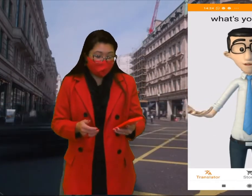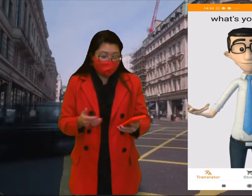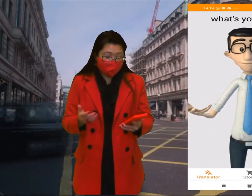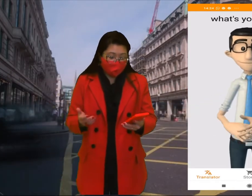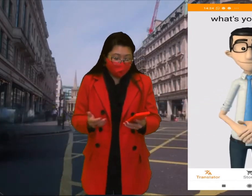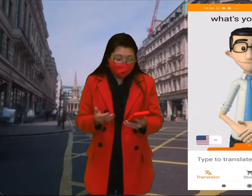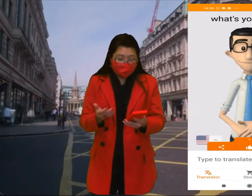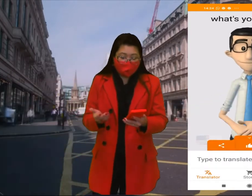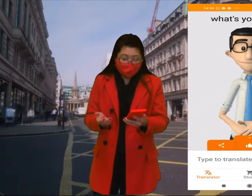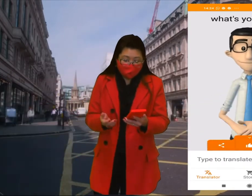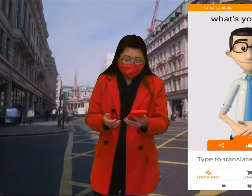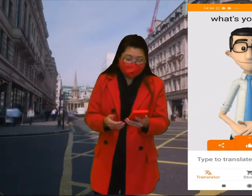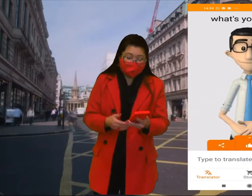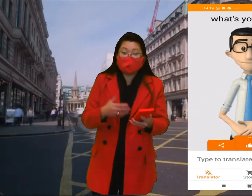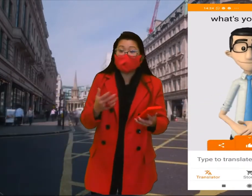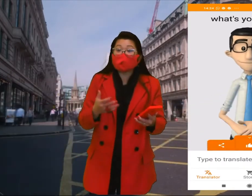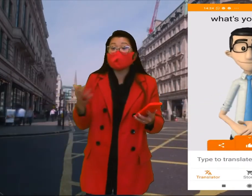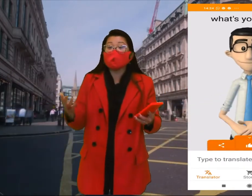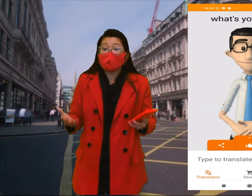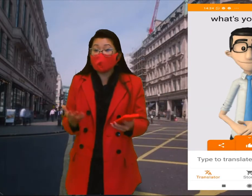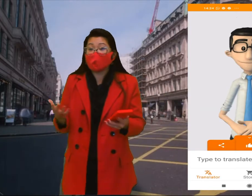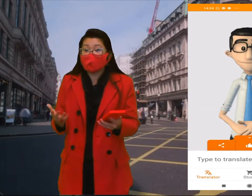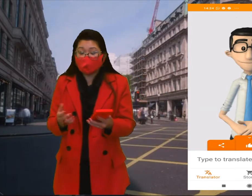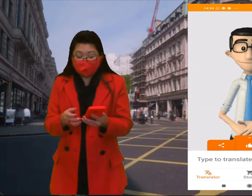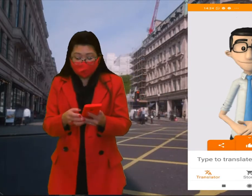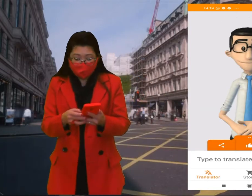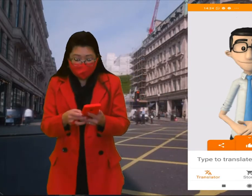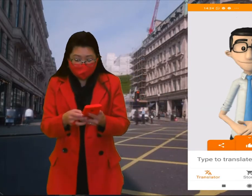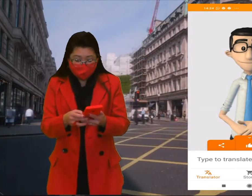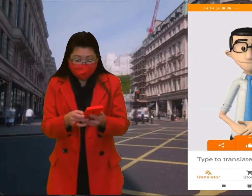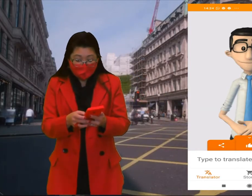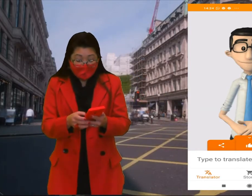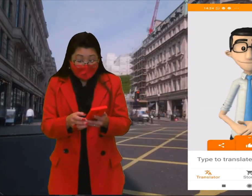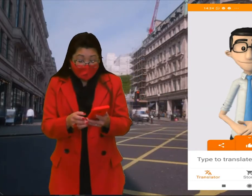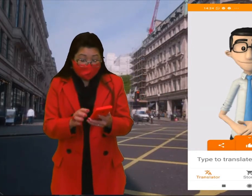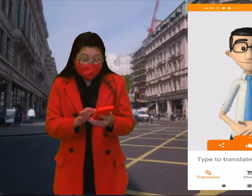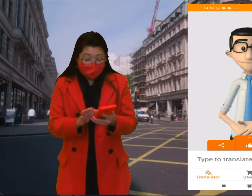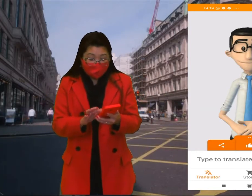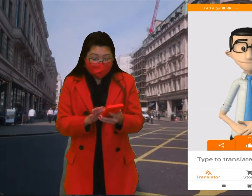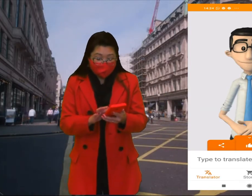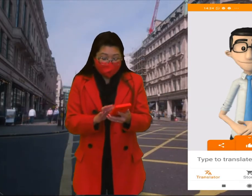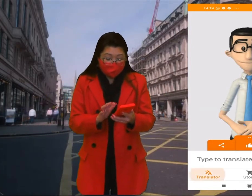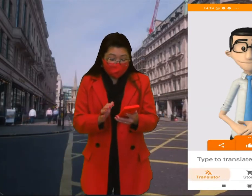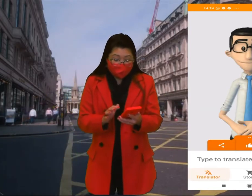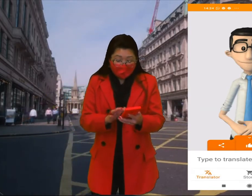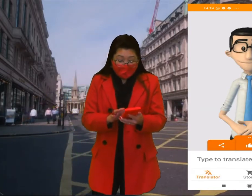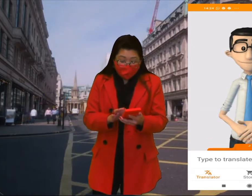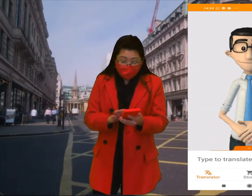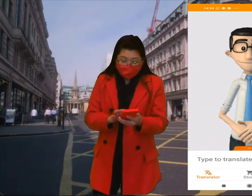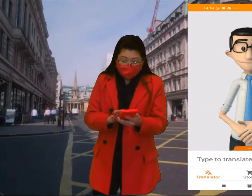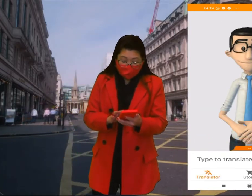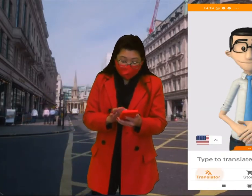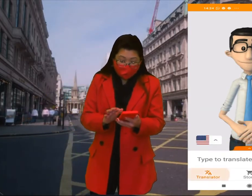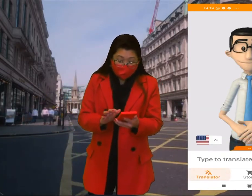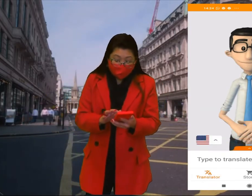Olha que bacana, ele também faz esses sinais. Então, é o seguinte, a gente pode, na verdade,